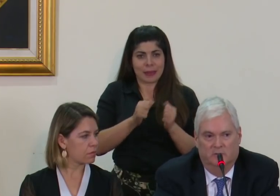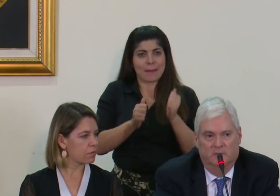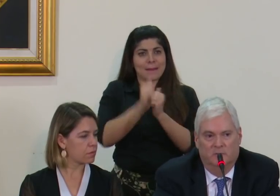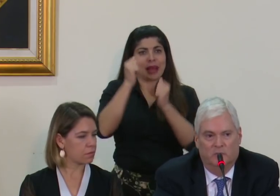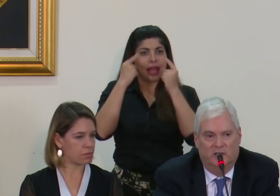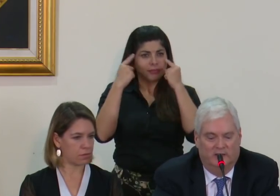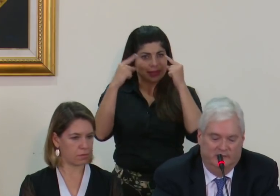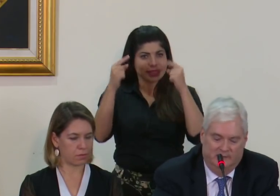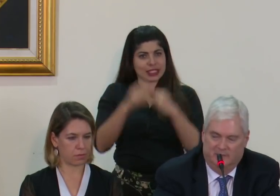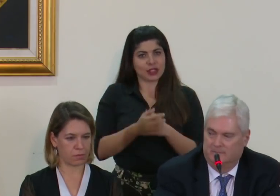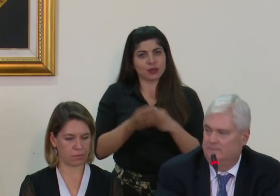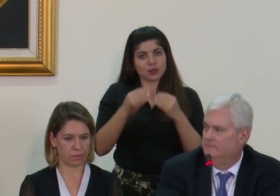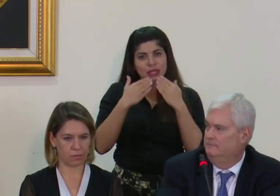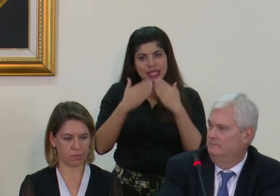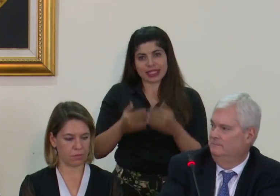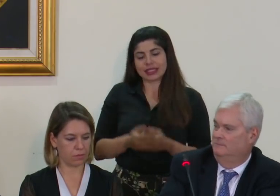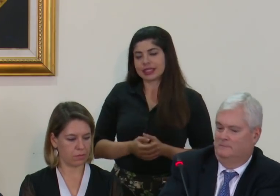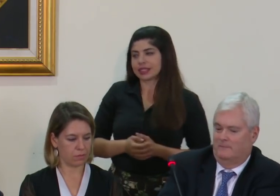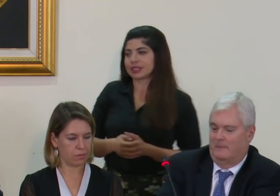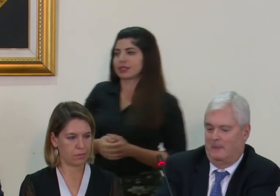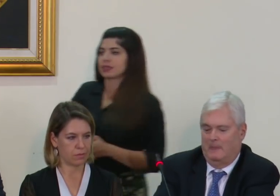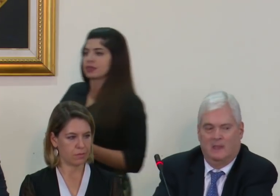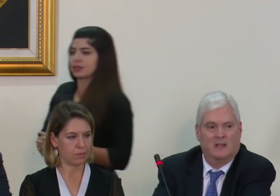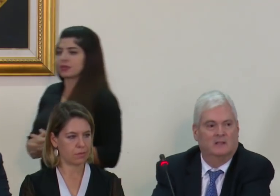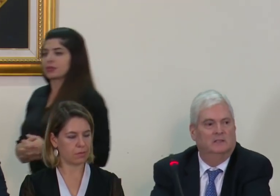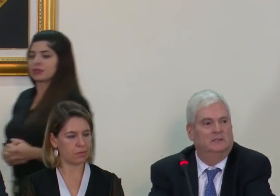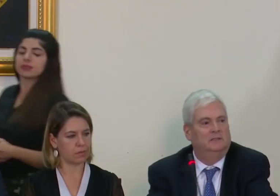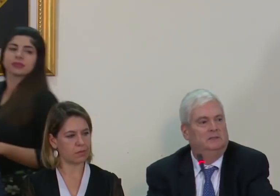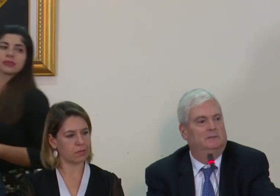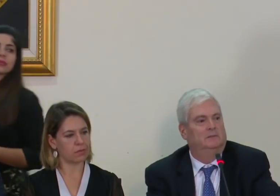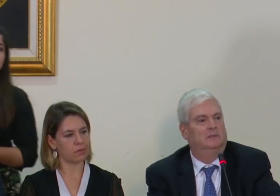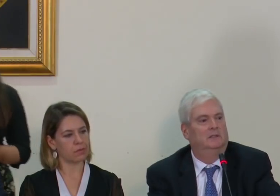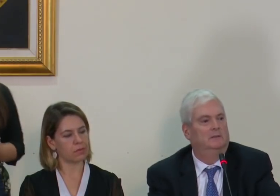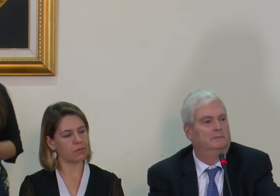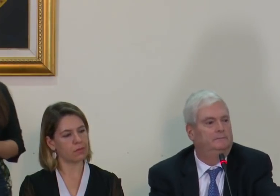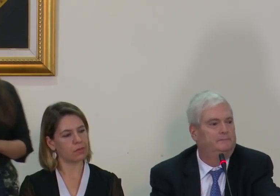prestigio muchas gracias gracias colega muy buenas tardes